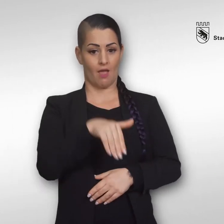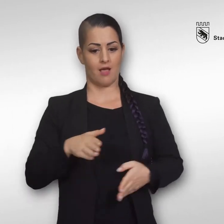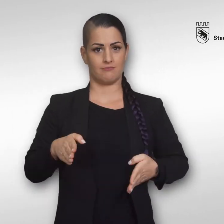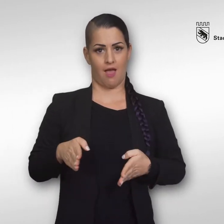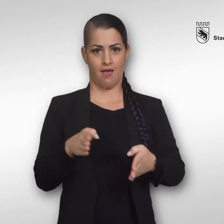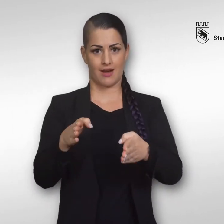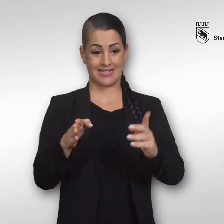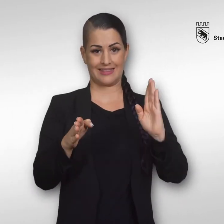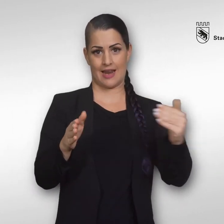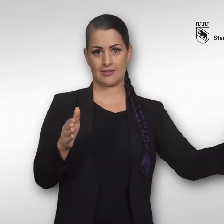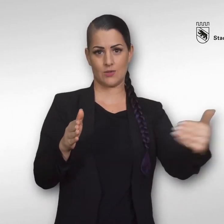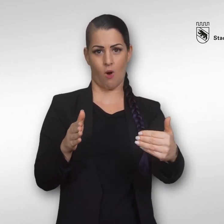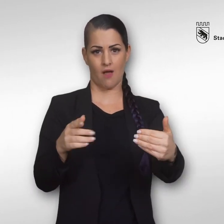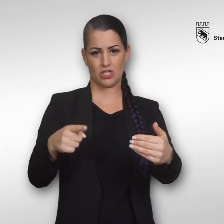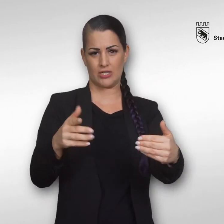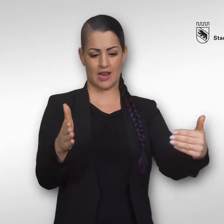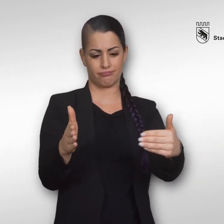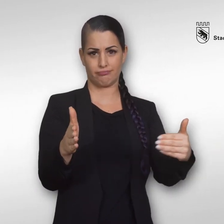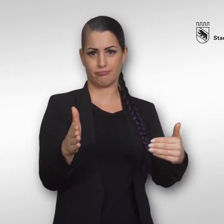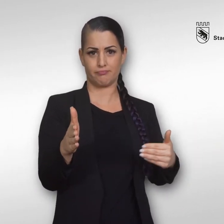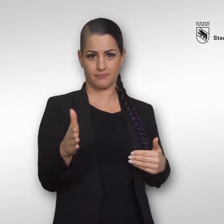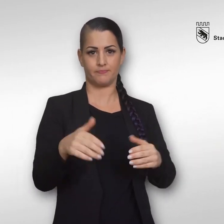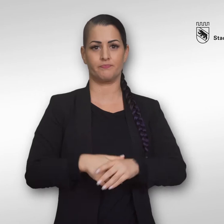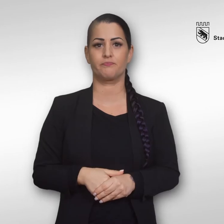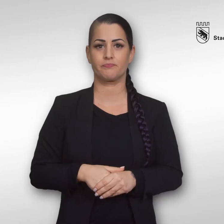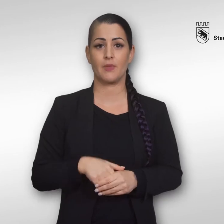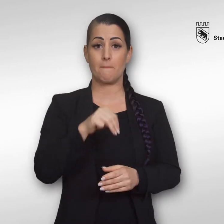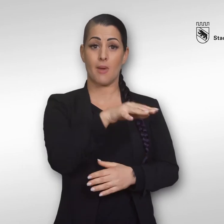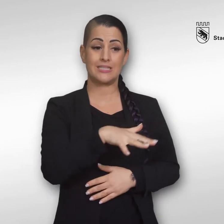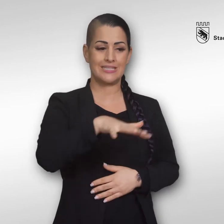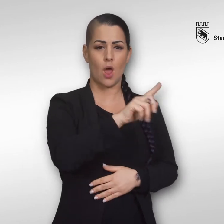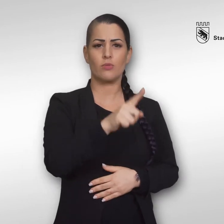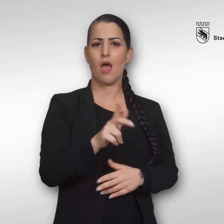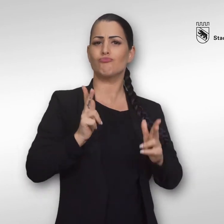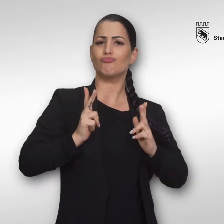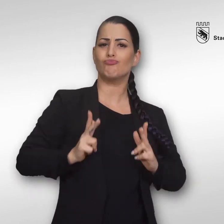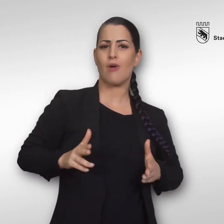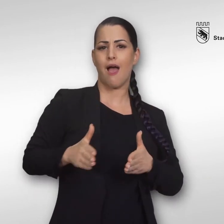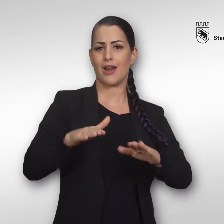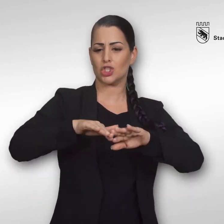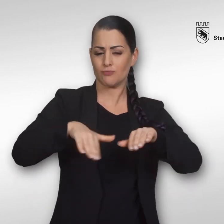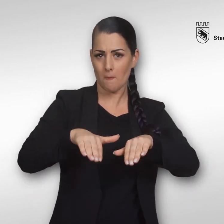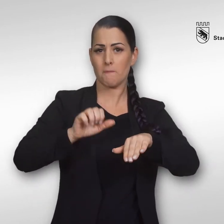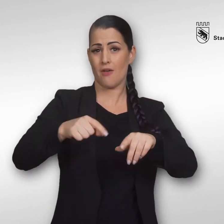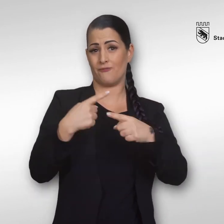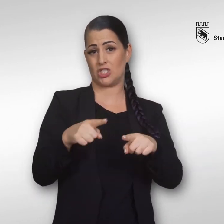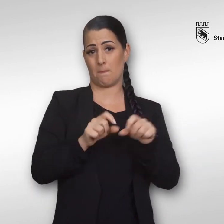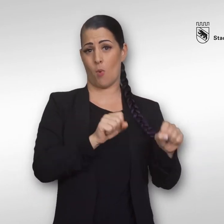Durch den direkten Zugang zur Are bietet das Marzili viele Ausstiegsmöglichkeiten nach einem gemütlichen Are